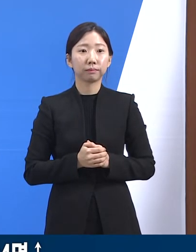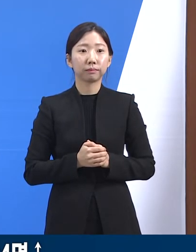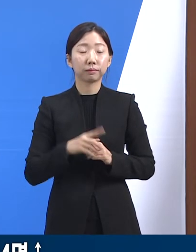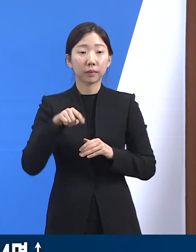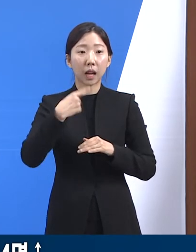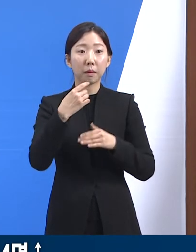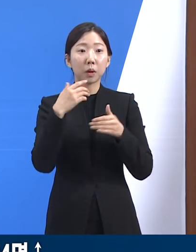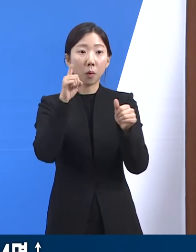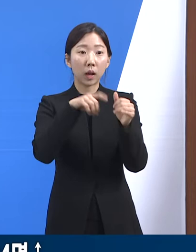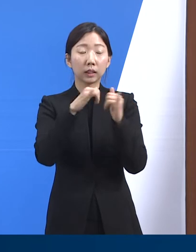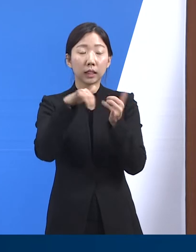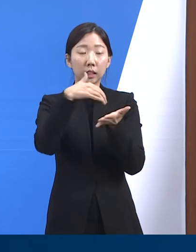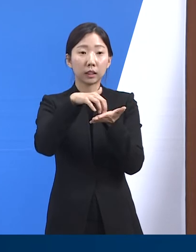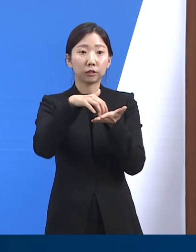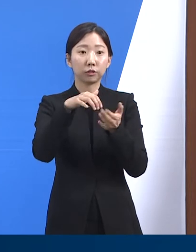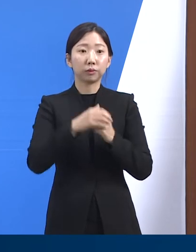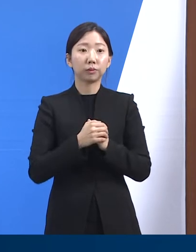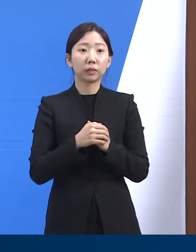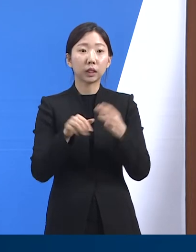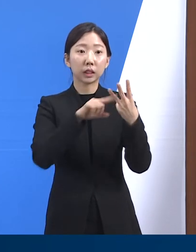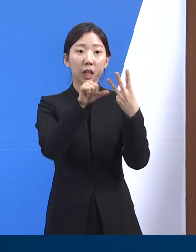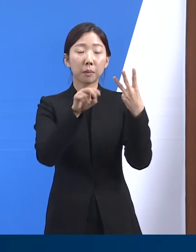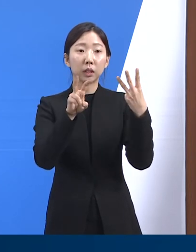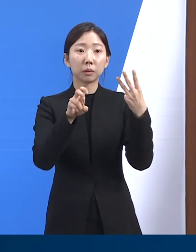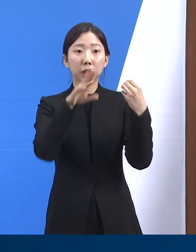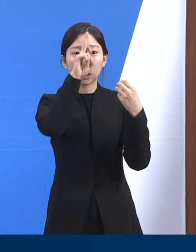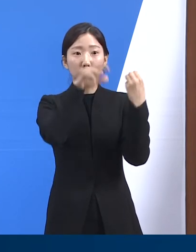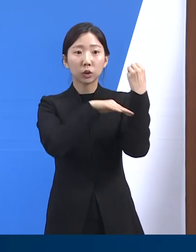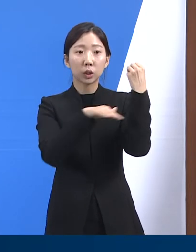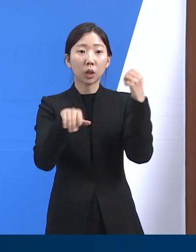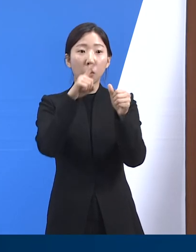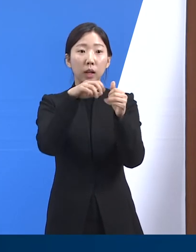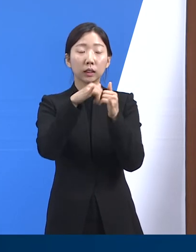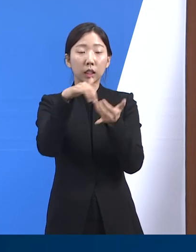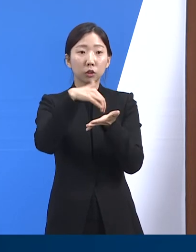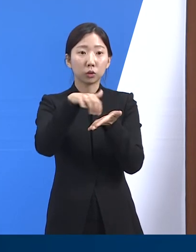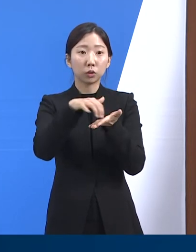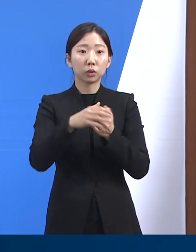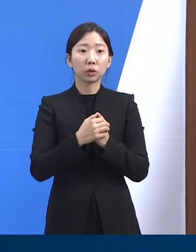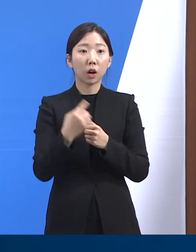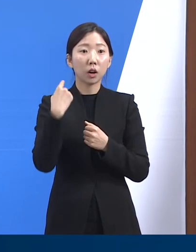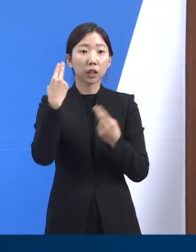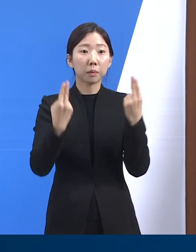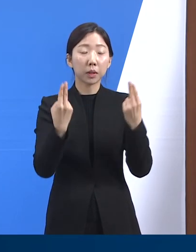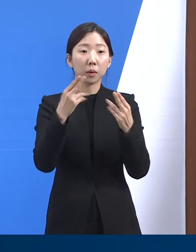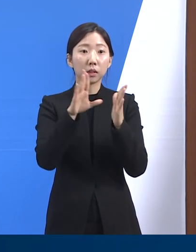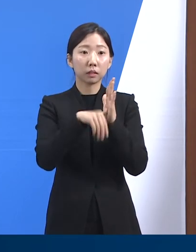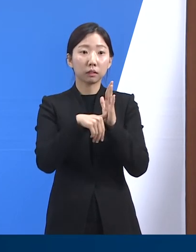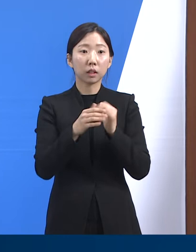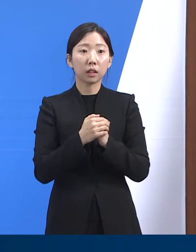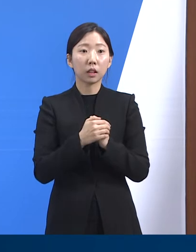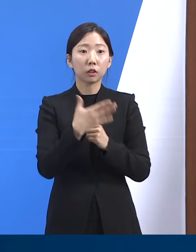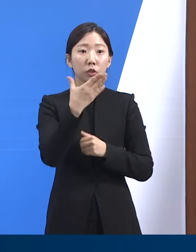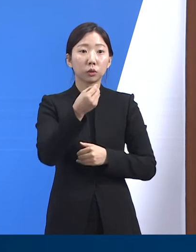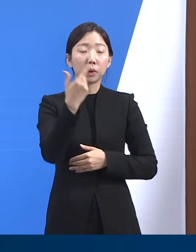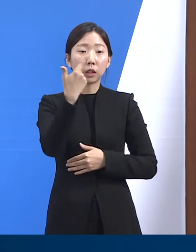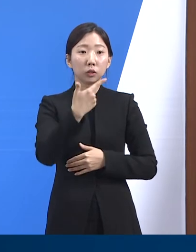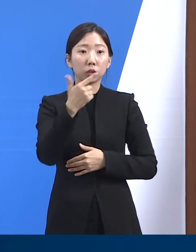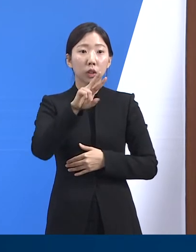다음은 경기도 확진자 발생 현황입니다. 3월 22일 0시 기준 경기도 확진자 수는 전일 오전 0시 대비 96